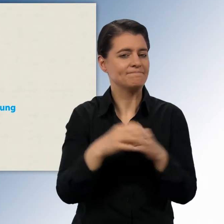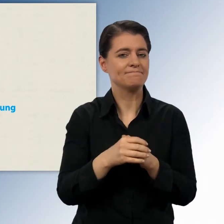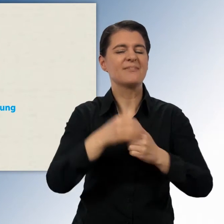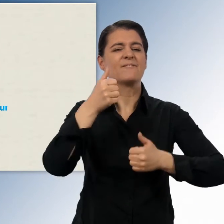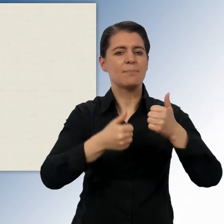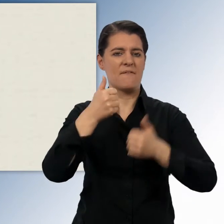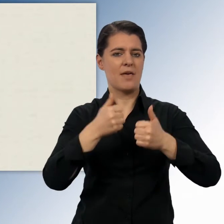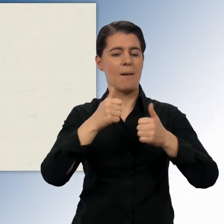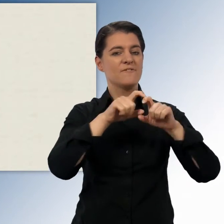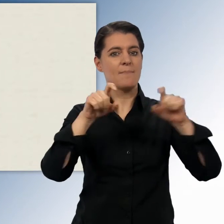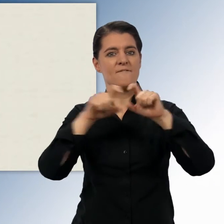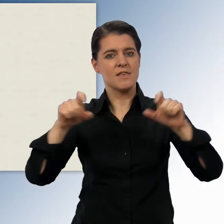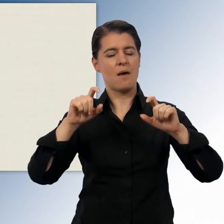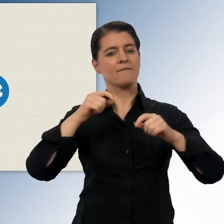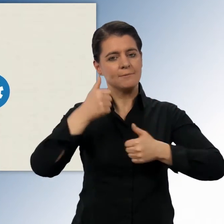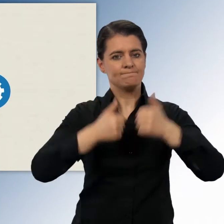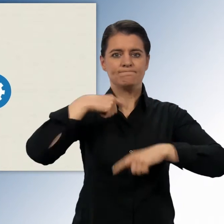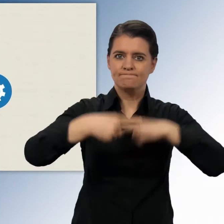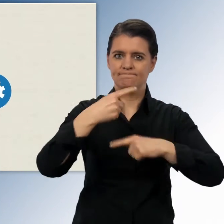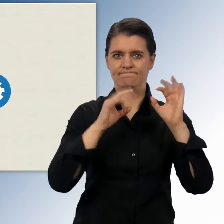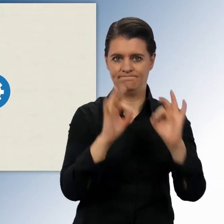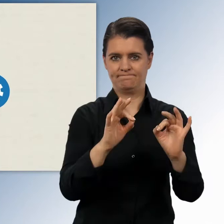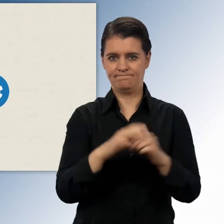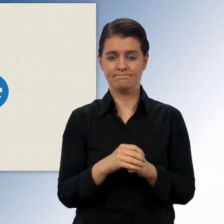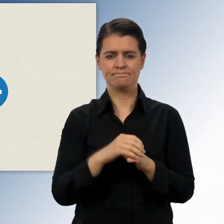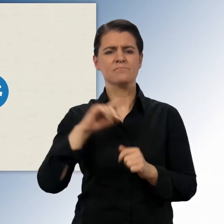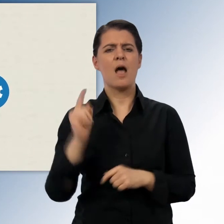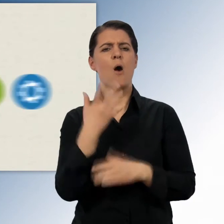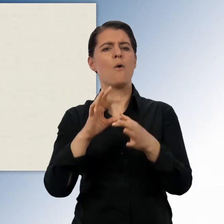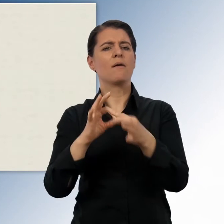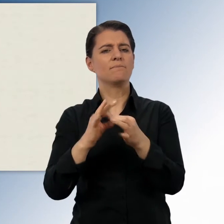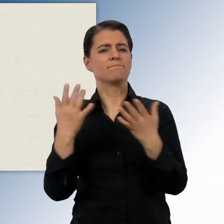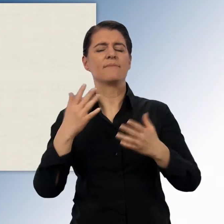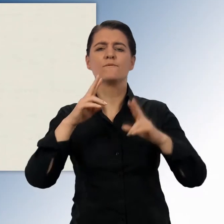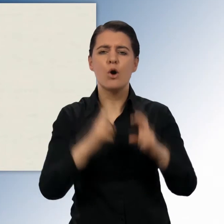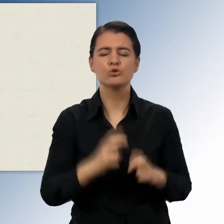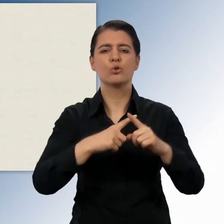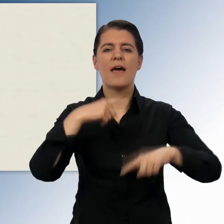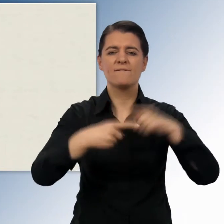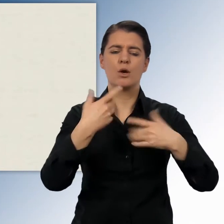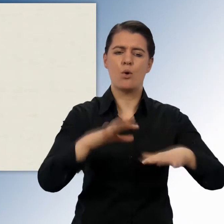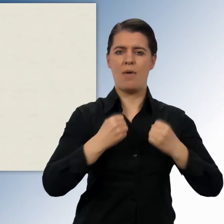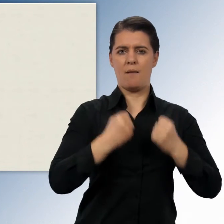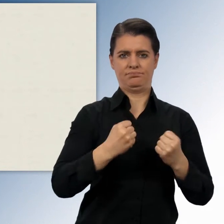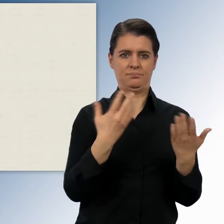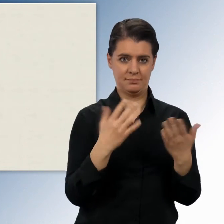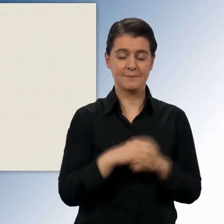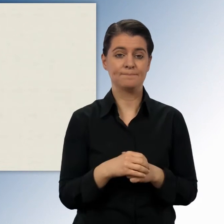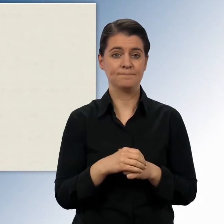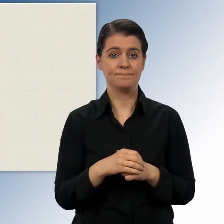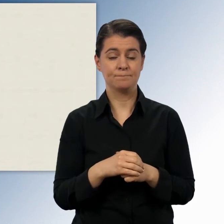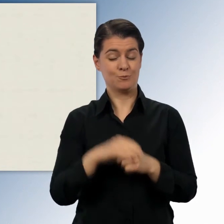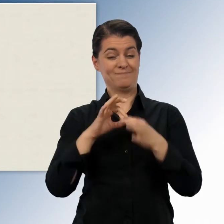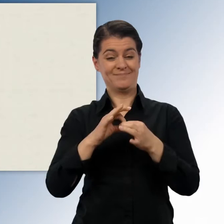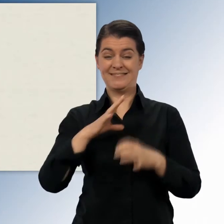darum, die Wettbewerbsfähigkeit der Unternehmen sowie Forschung und Entwicklung zu stärken. In Sachsen-Anhalt wird zum Beispiel